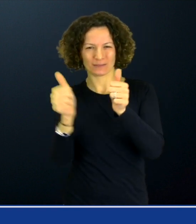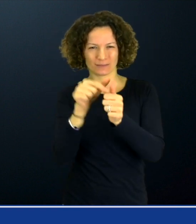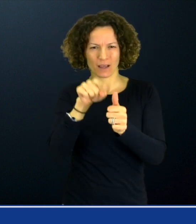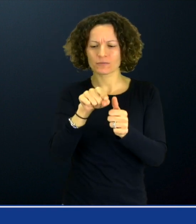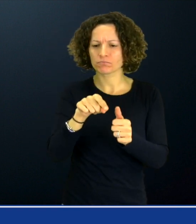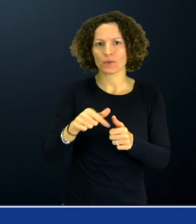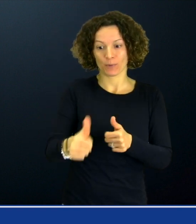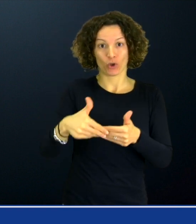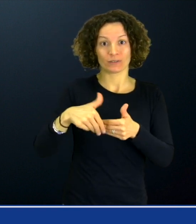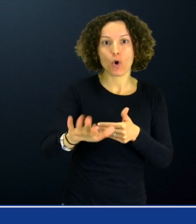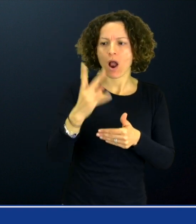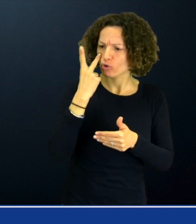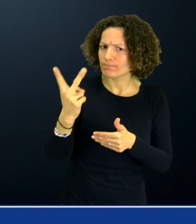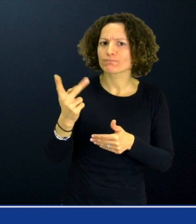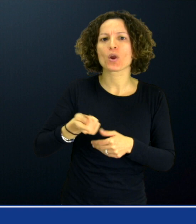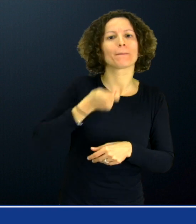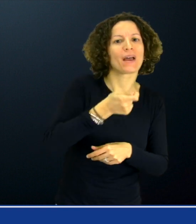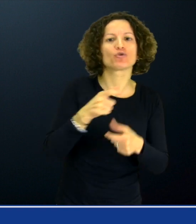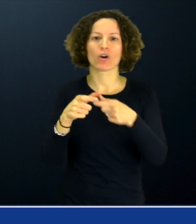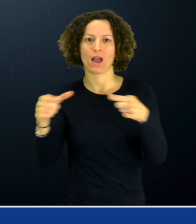trovare un aumento sulle loro pensioni e assegni.